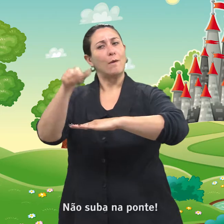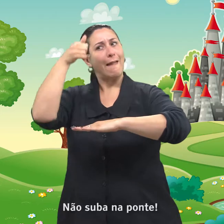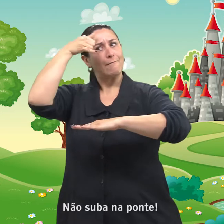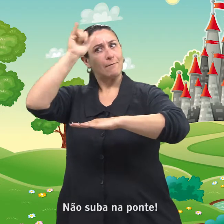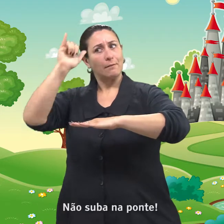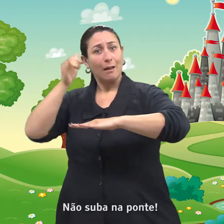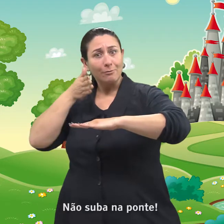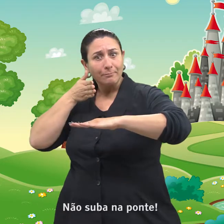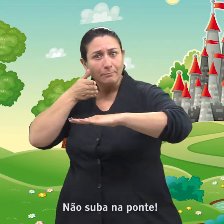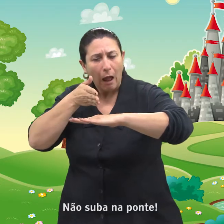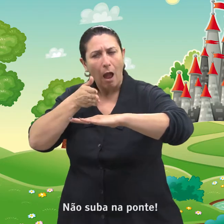suba na ponte.